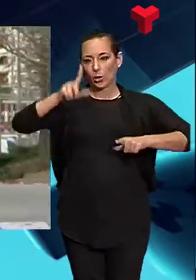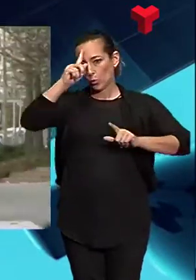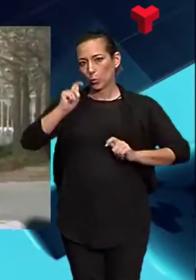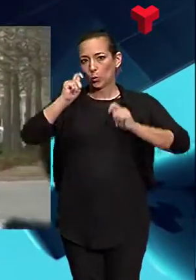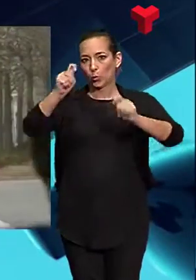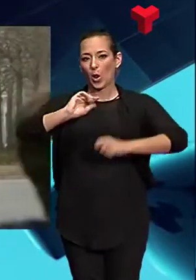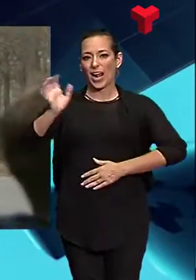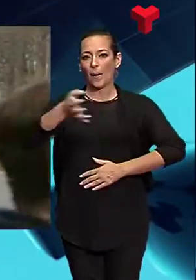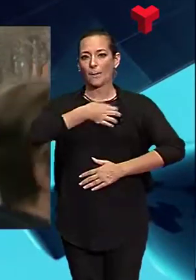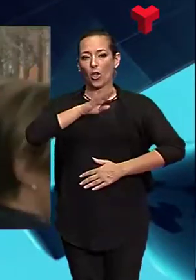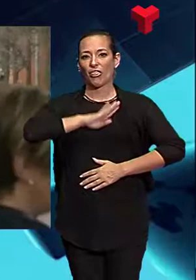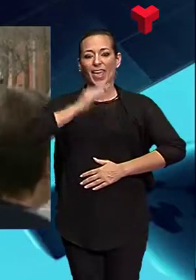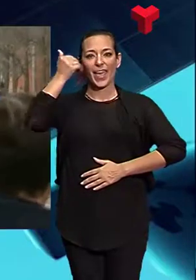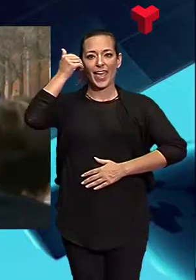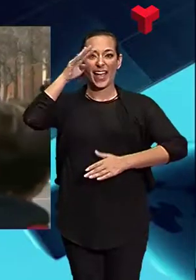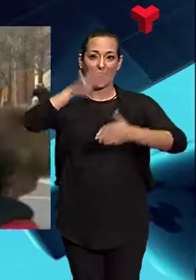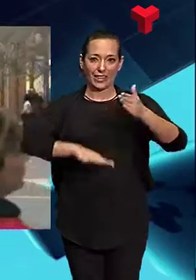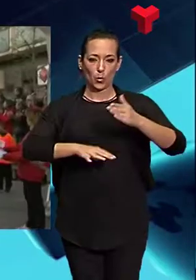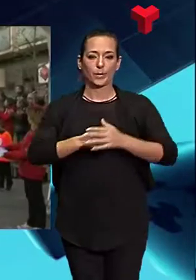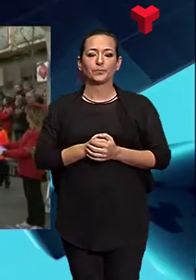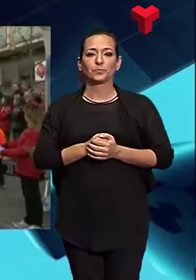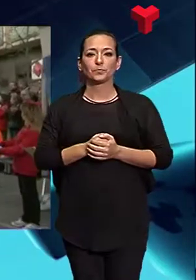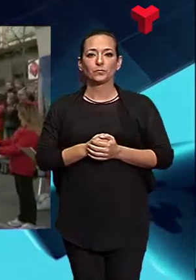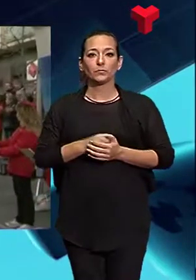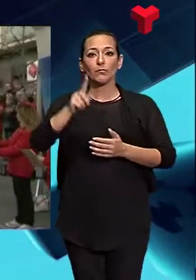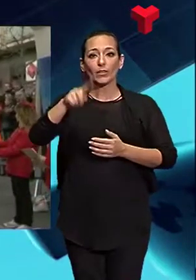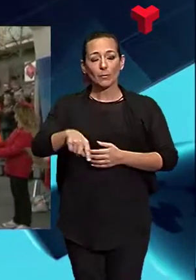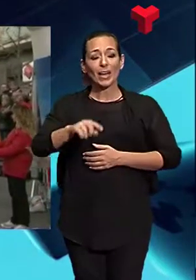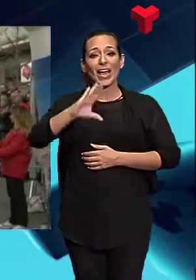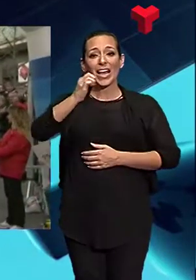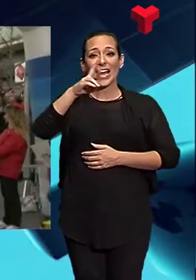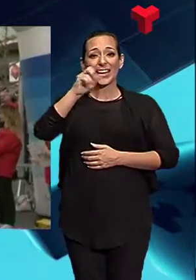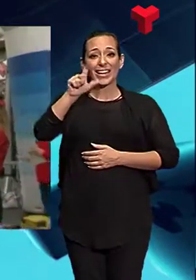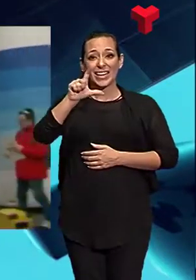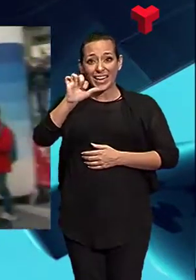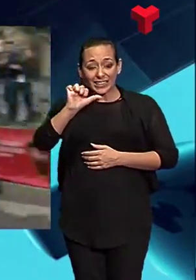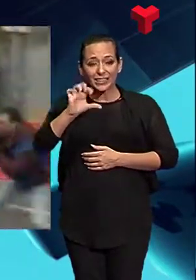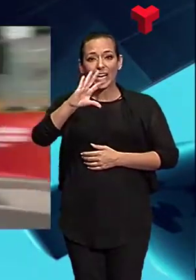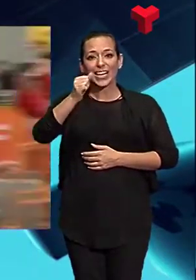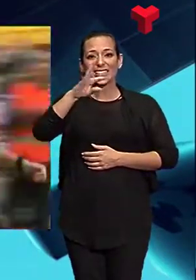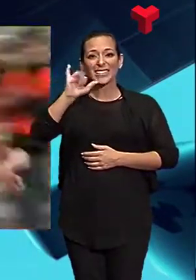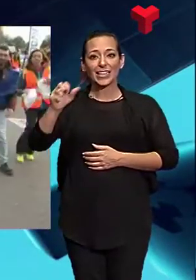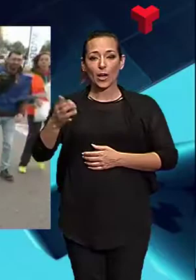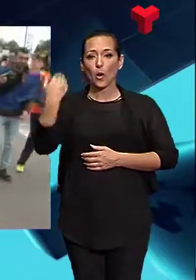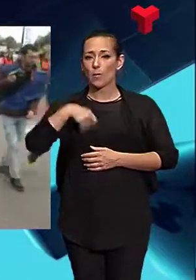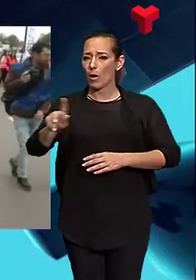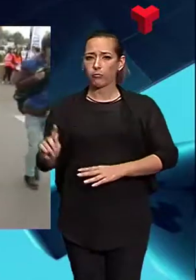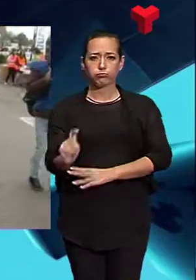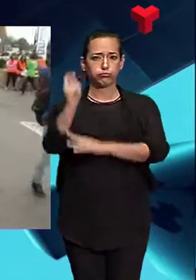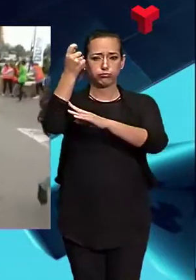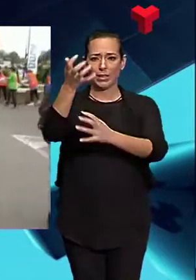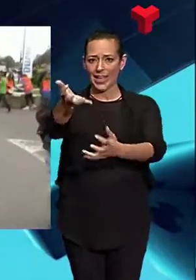Catalunya en aquesta distància. Carles Castillejo, vigent campió de la mitja i plusmarquista de la distància a Terrassa,